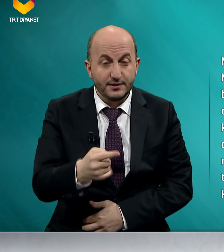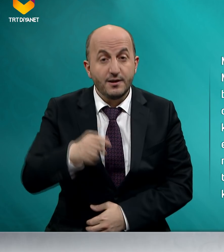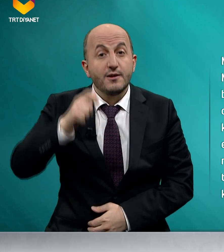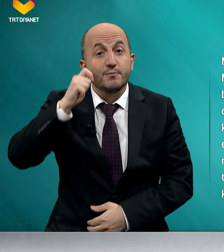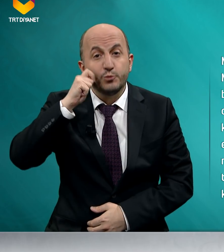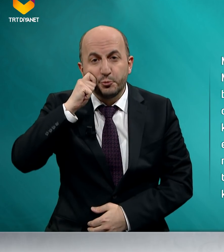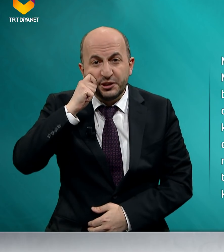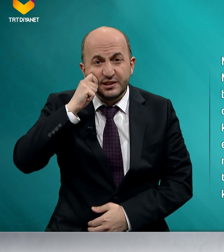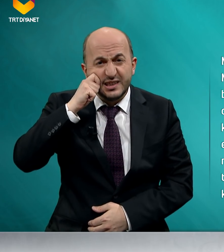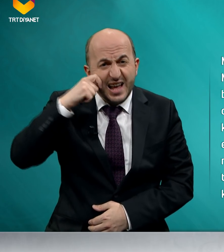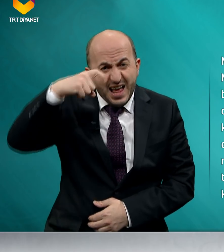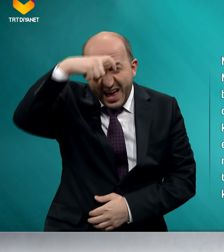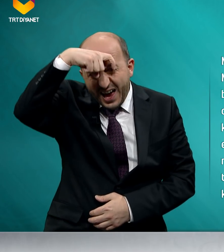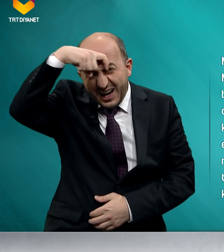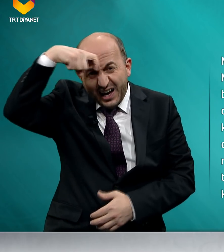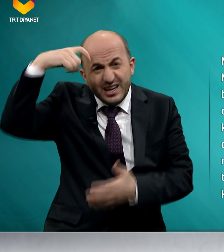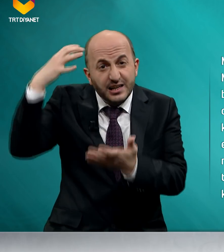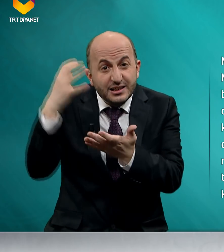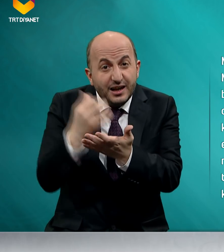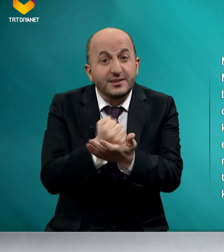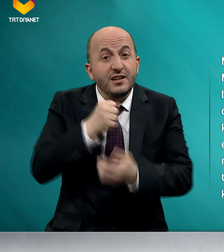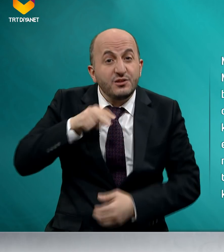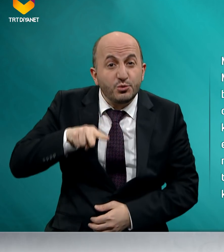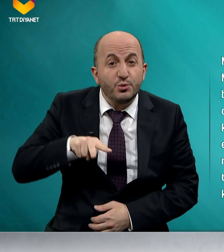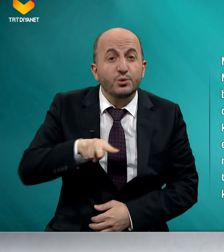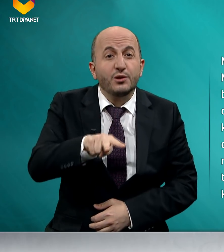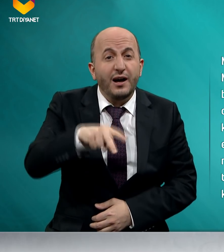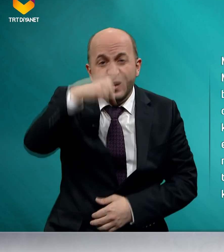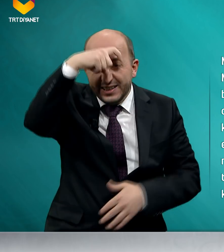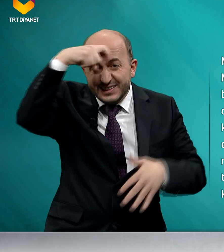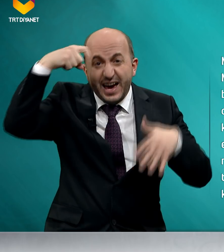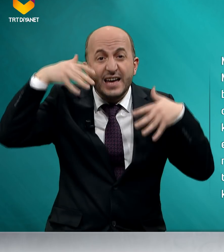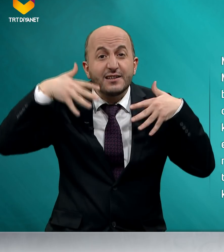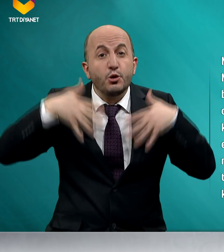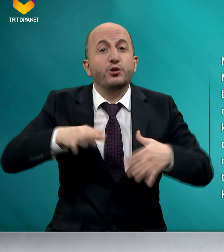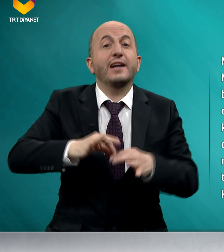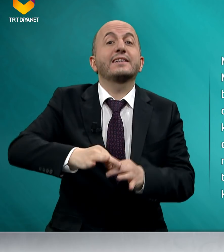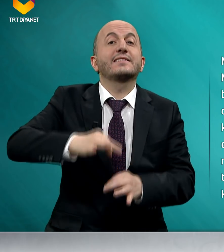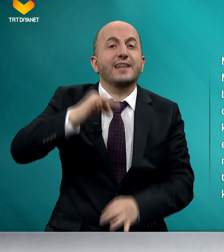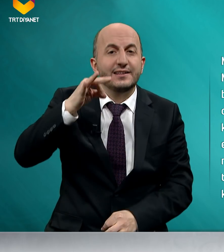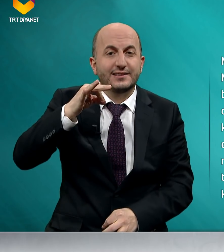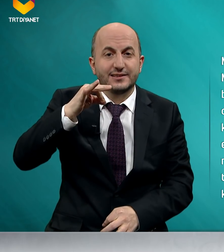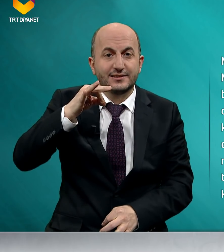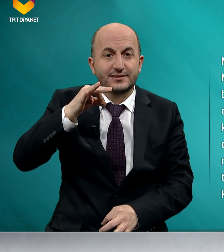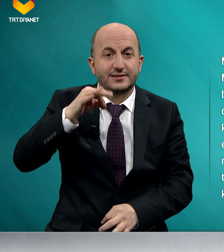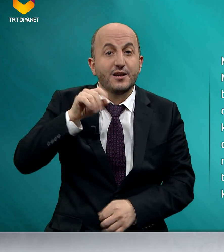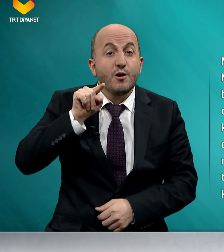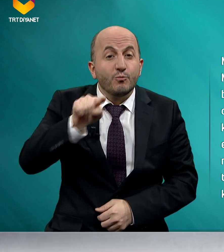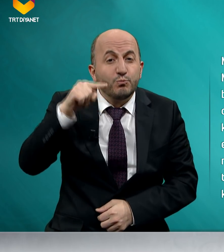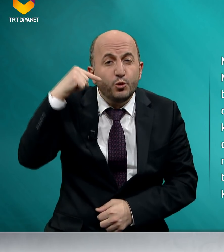Mümin, helal kazanç uğruna ter döken insandır. Bu